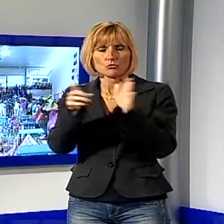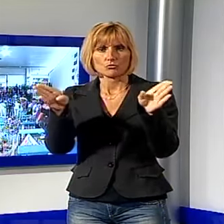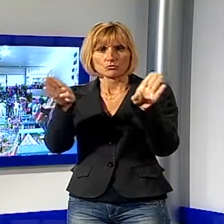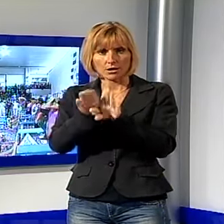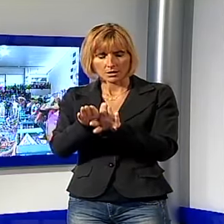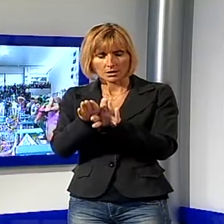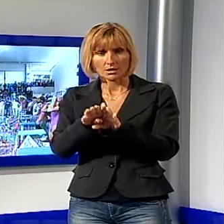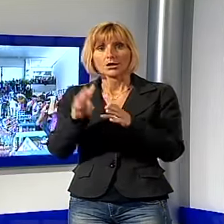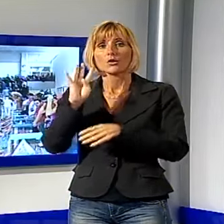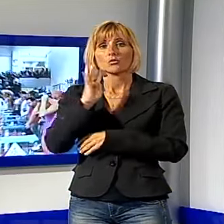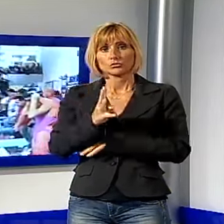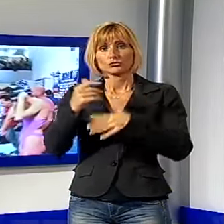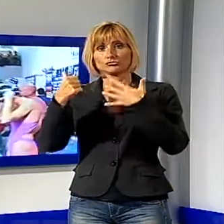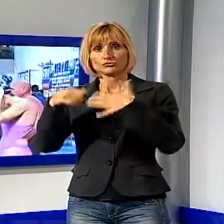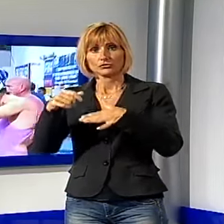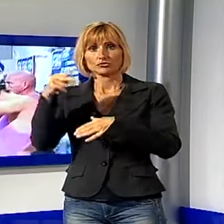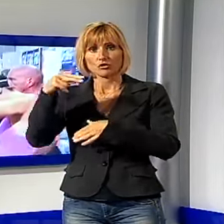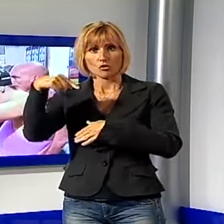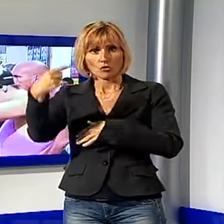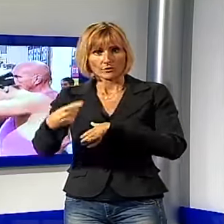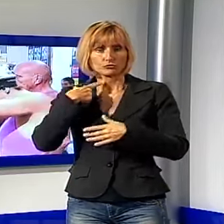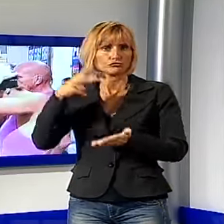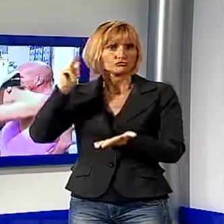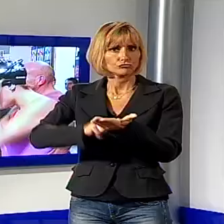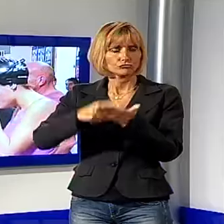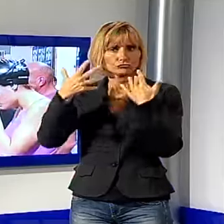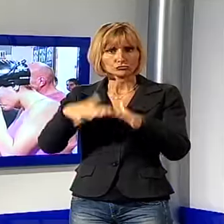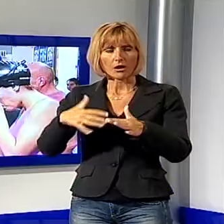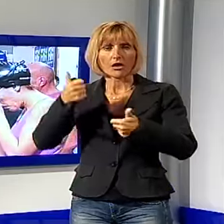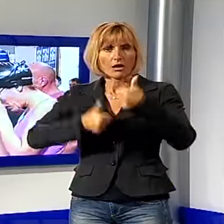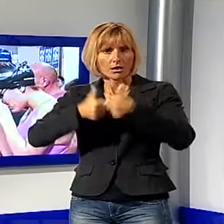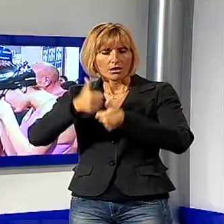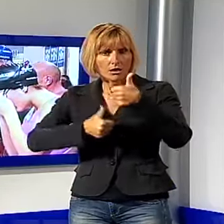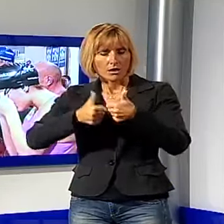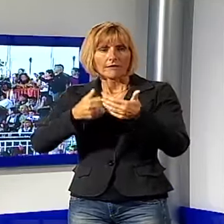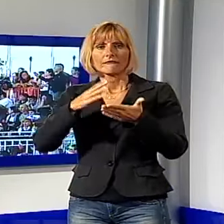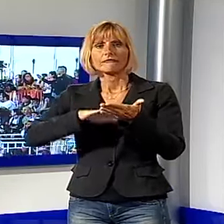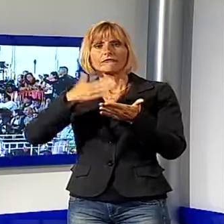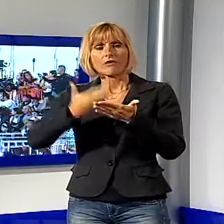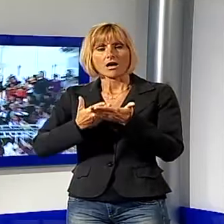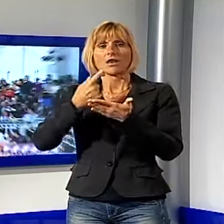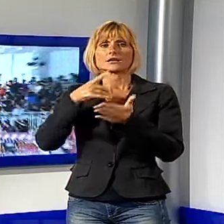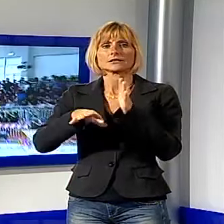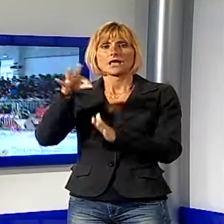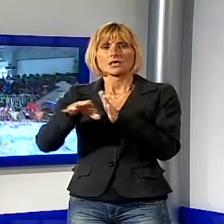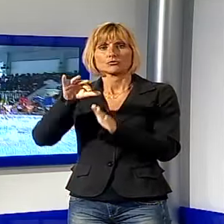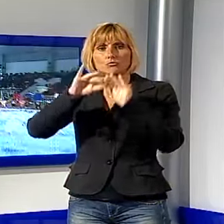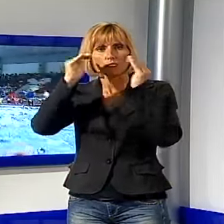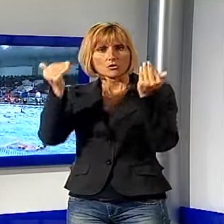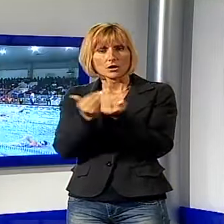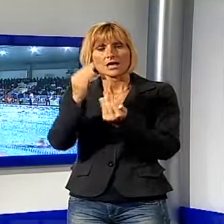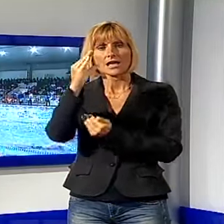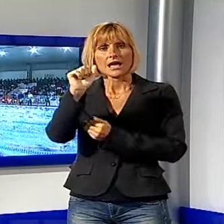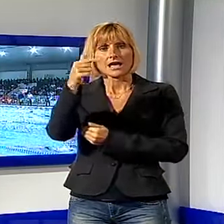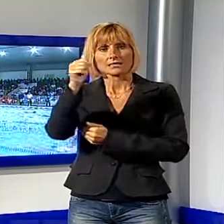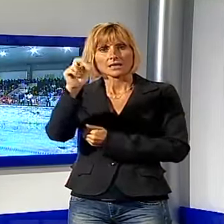il 14 e 16 novembre è già fissato il mitic di nuoto Mussi Lombardi-Femiano, valevole come selezione per i mondiali in Qatar